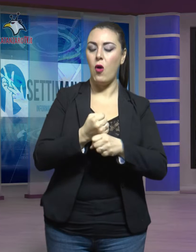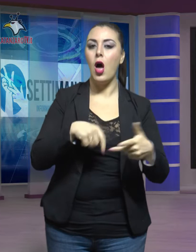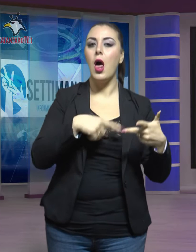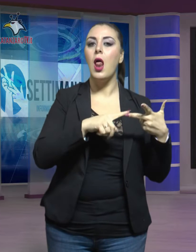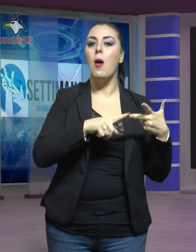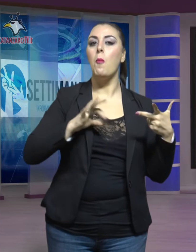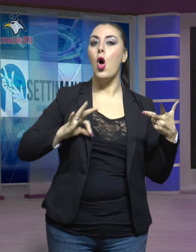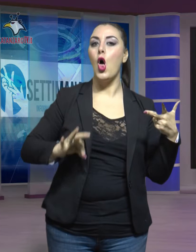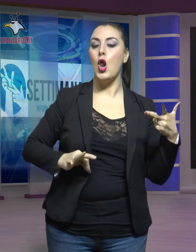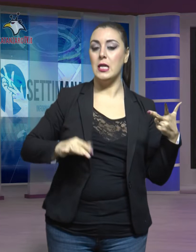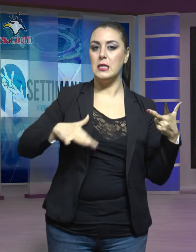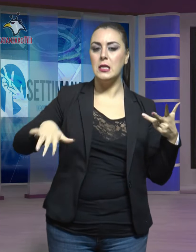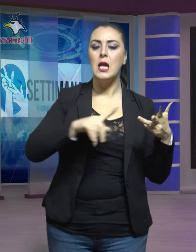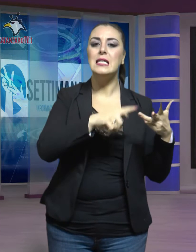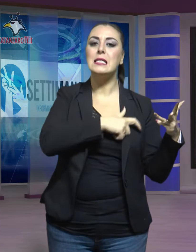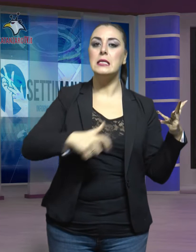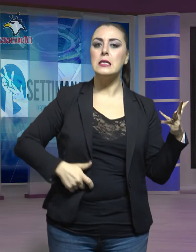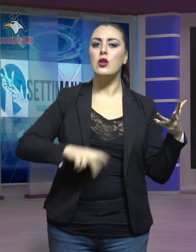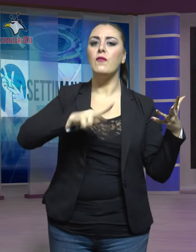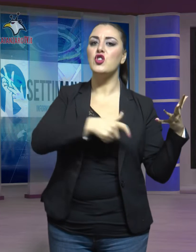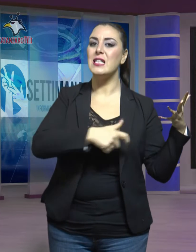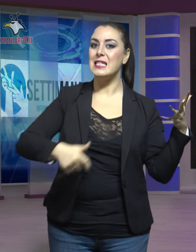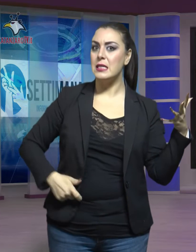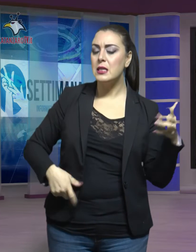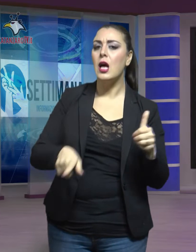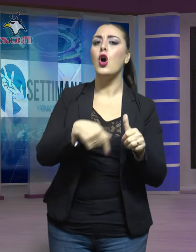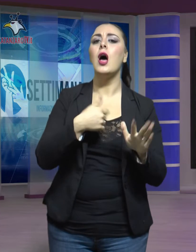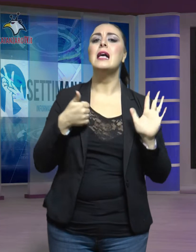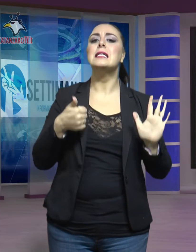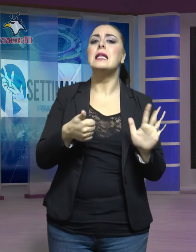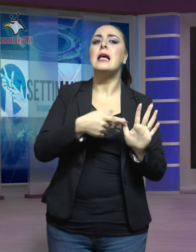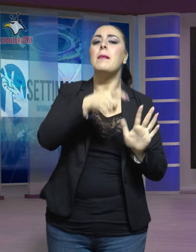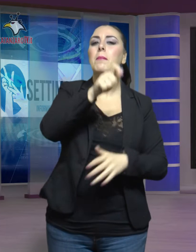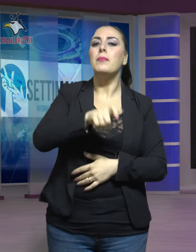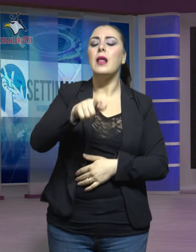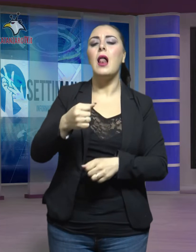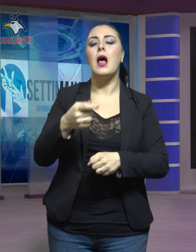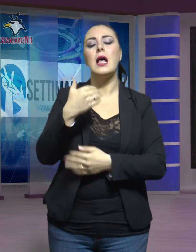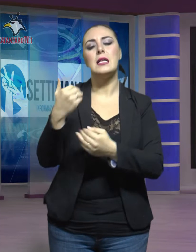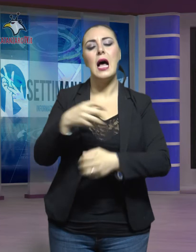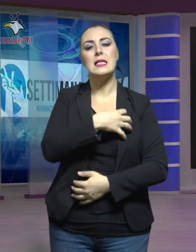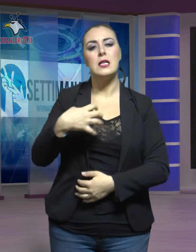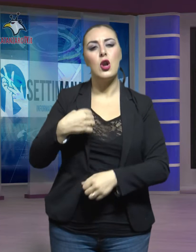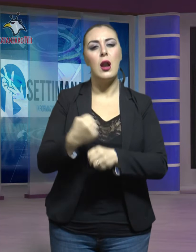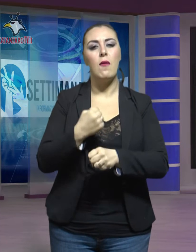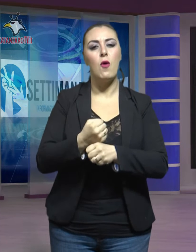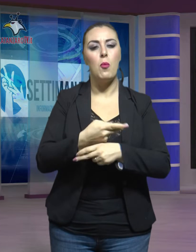sindaco, vicesindaco, assessore ai lavori pubblici, presidenti delle commissioni